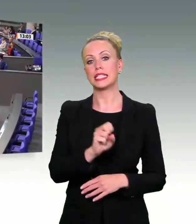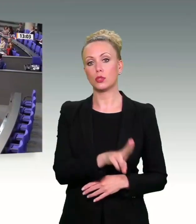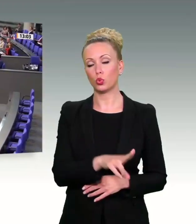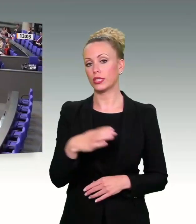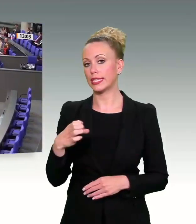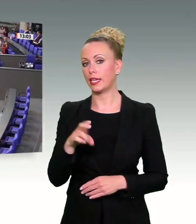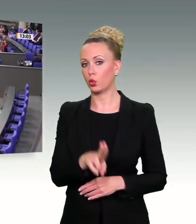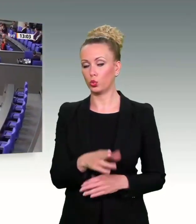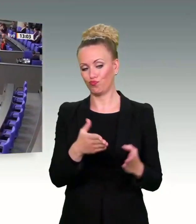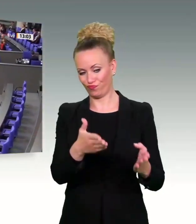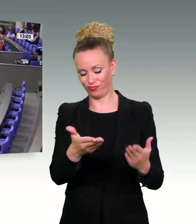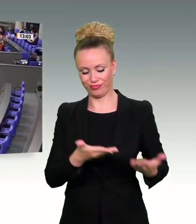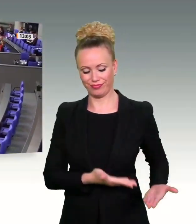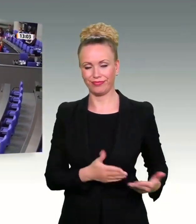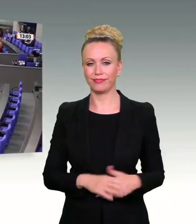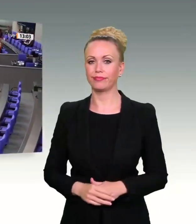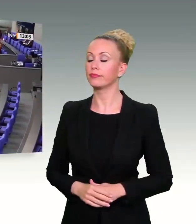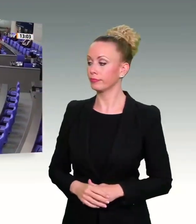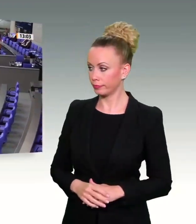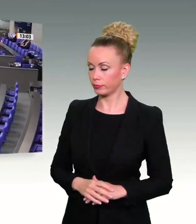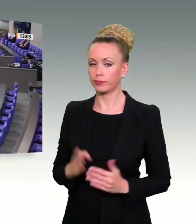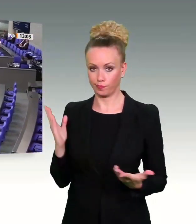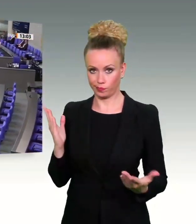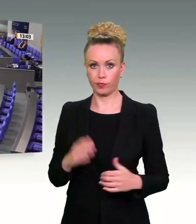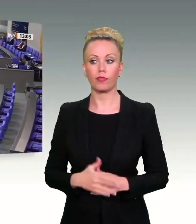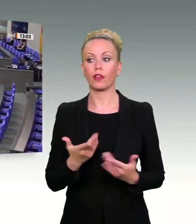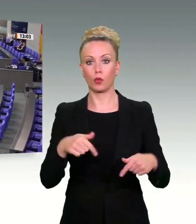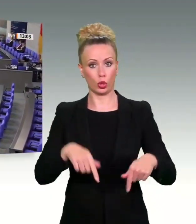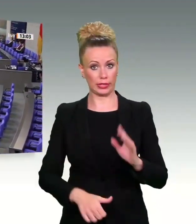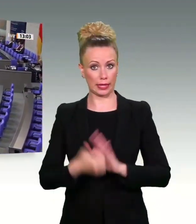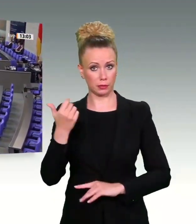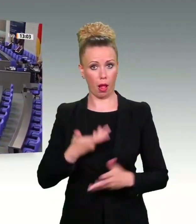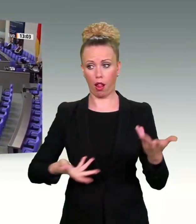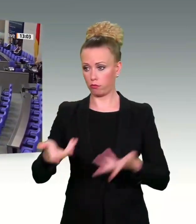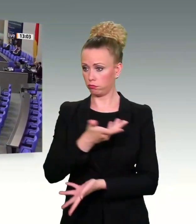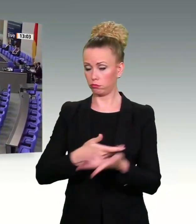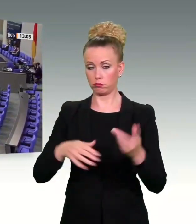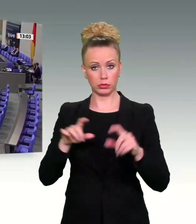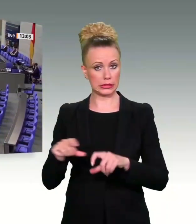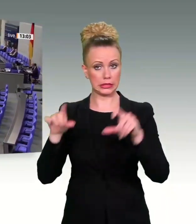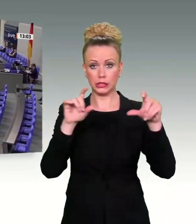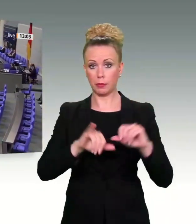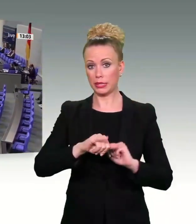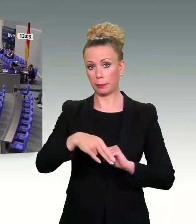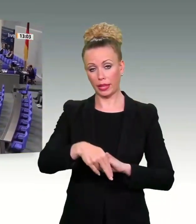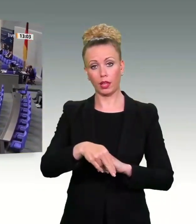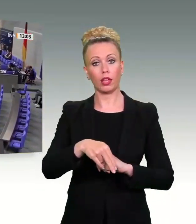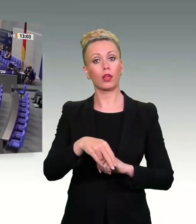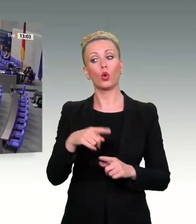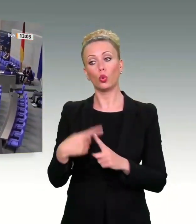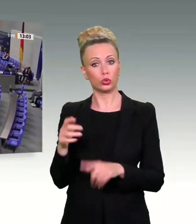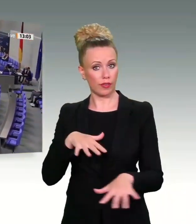Frau Präsidentin! Meine sehr verehrten Damen und Herren! Die heutige Debatte ist nicht die erste Jahr im Deutschen Bundestag zu Fragen der IP- und Verkehrsdatenspeicherung.